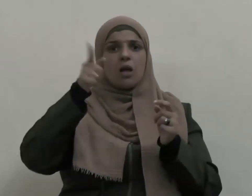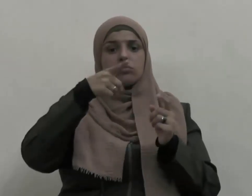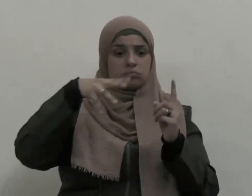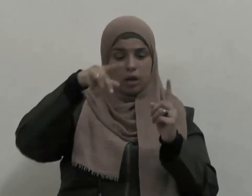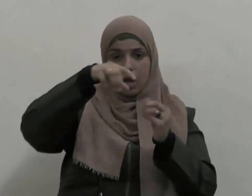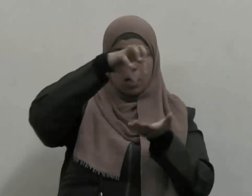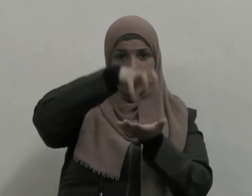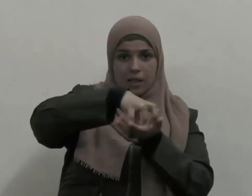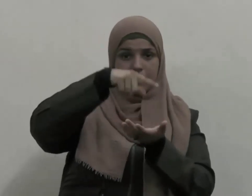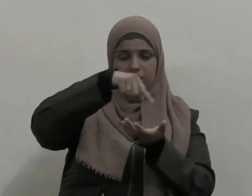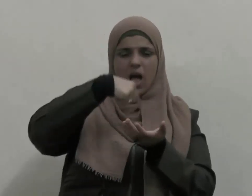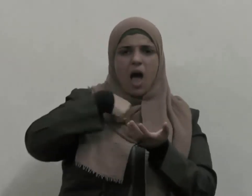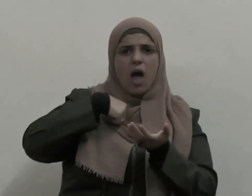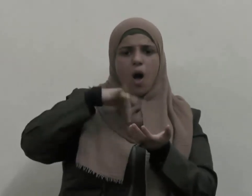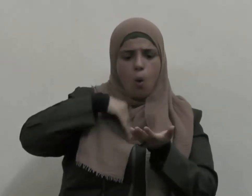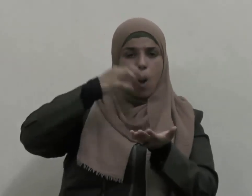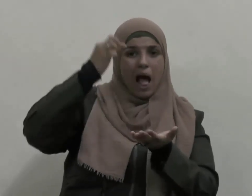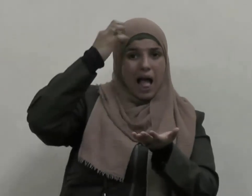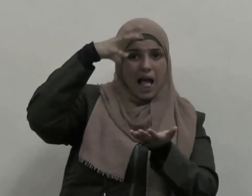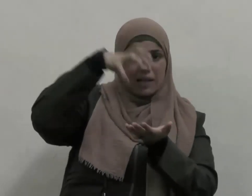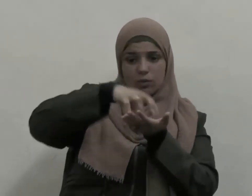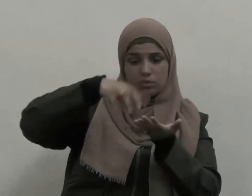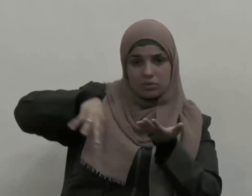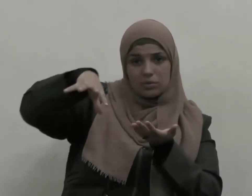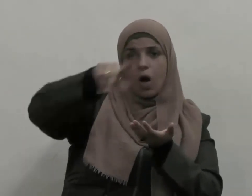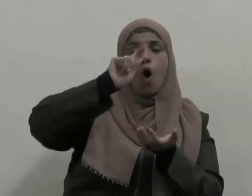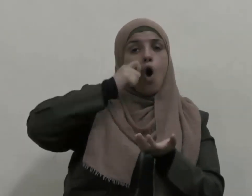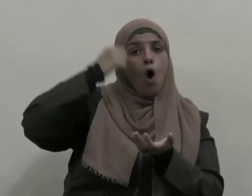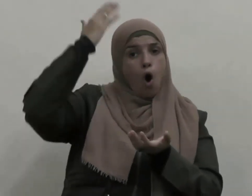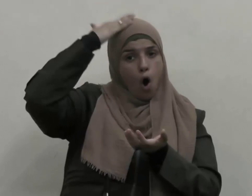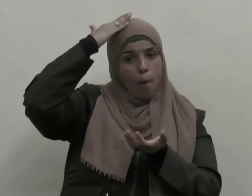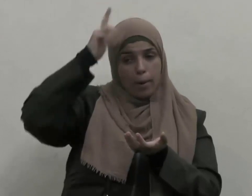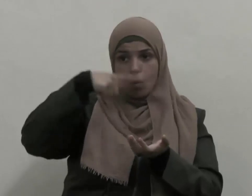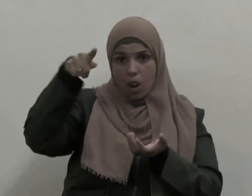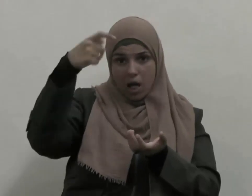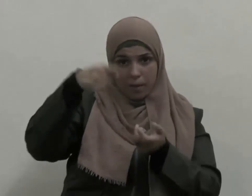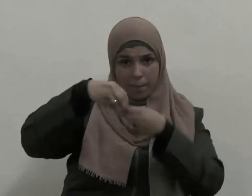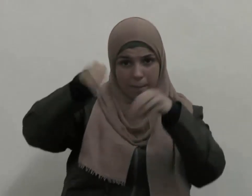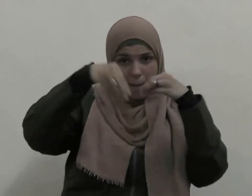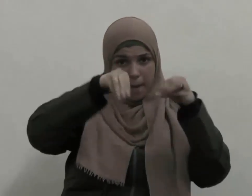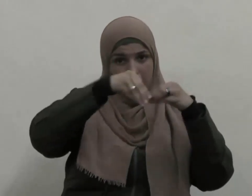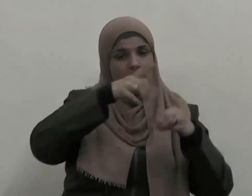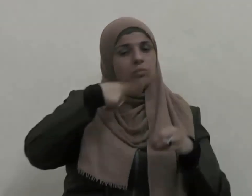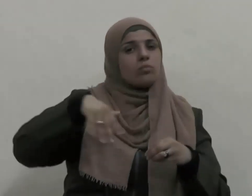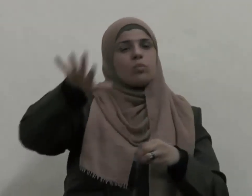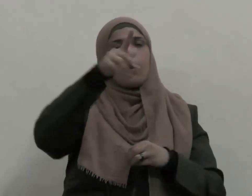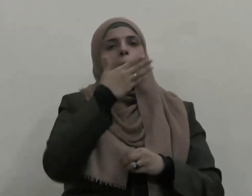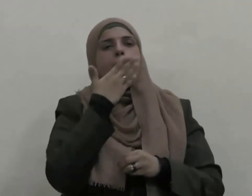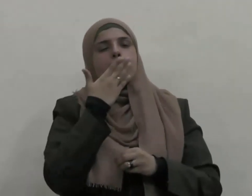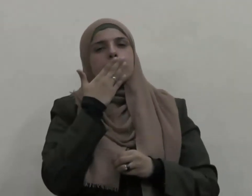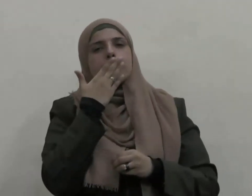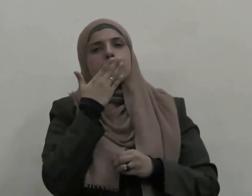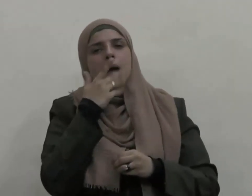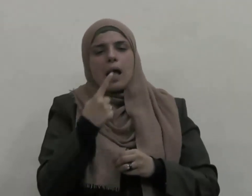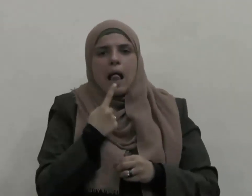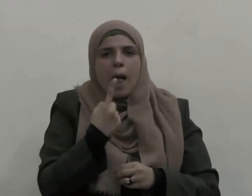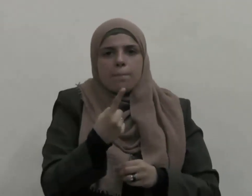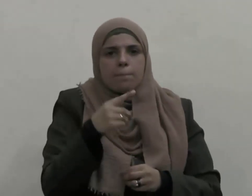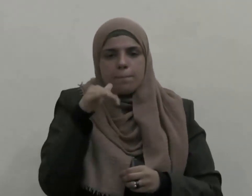فقد فعل عمر بكم ذلك فلم تتكلموا مما يدل